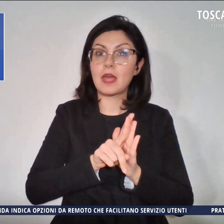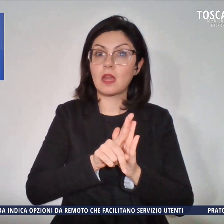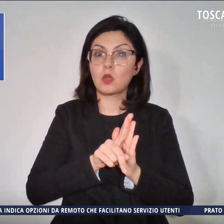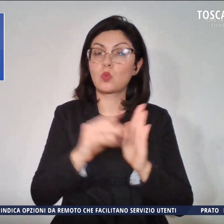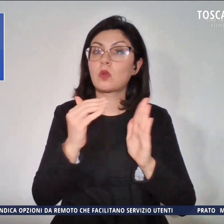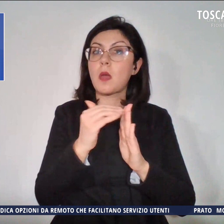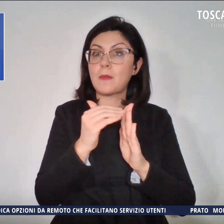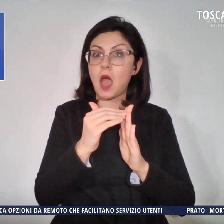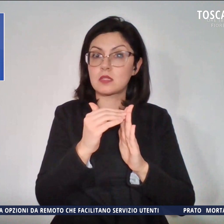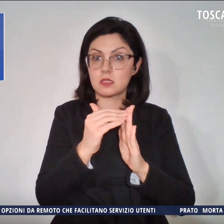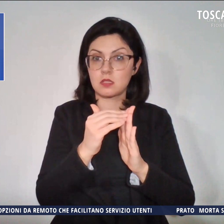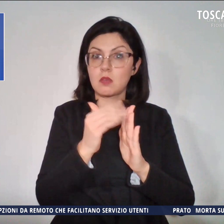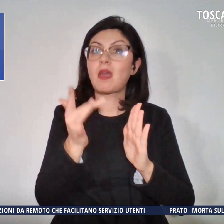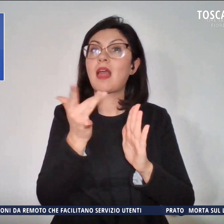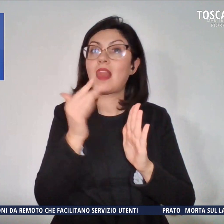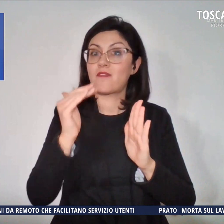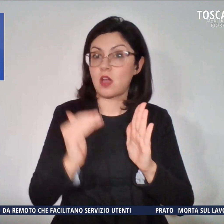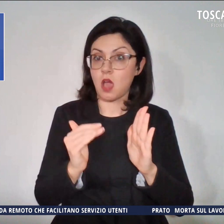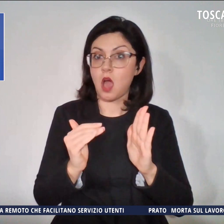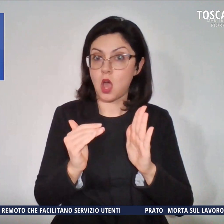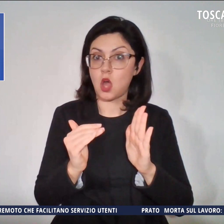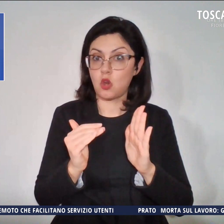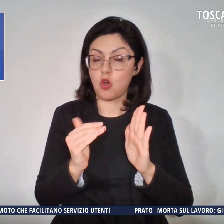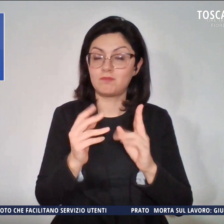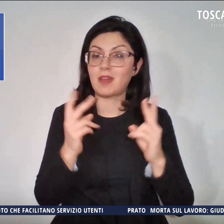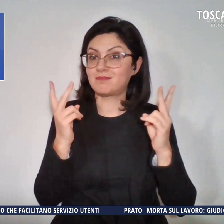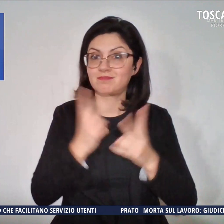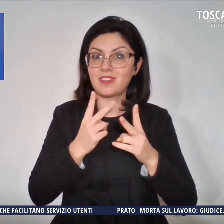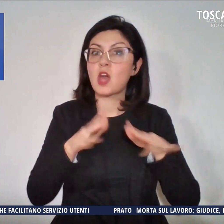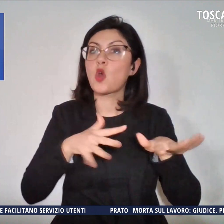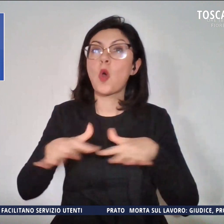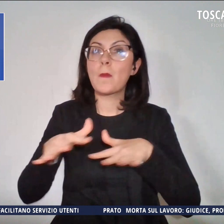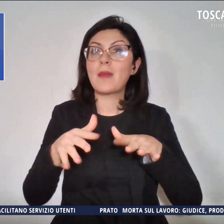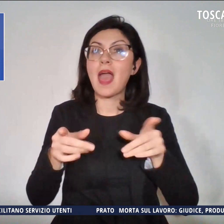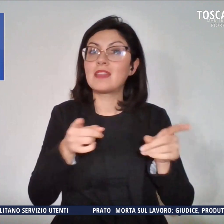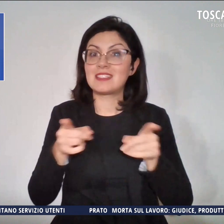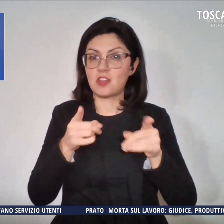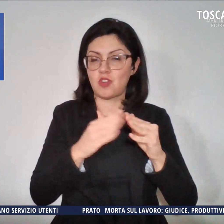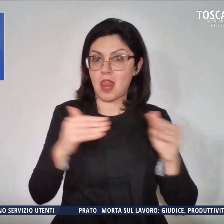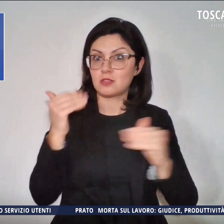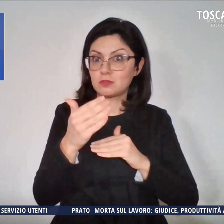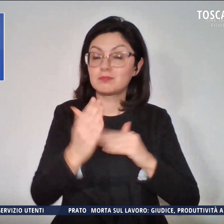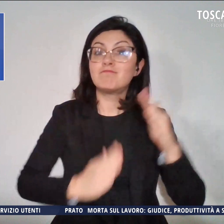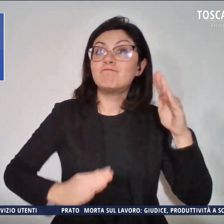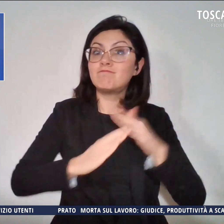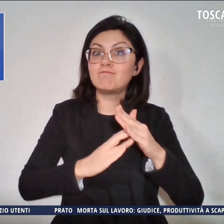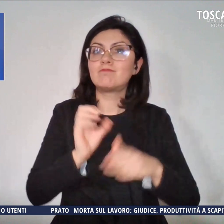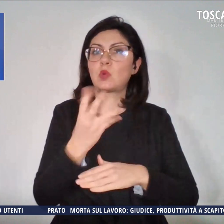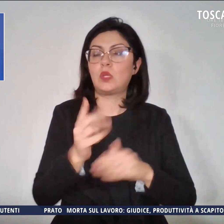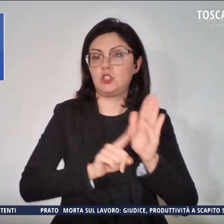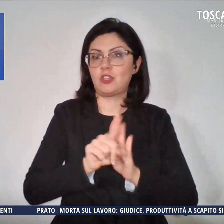locale lieve calo, comunque superiori alle medie, fino a punte di 15 gradi.